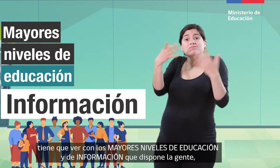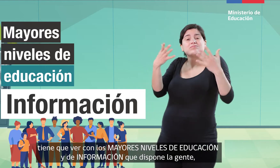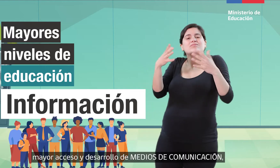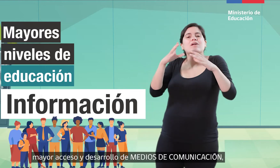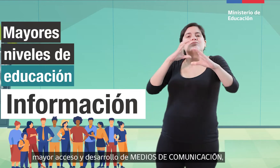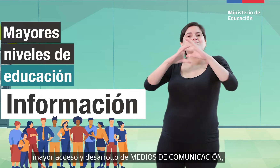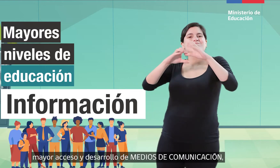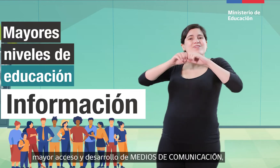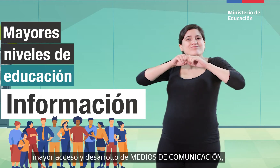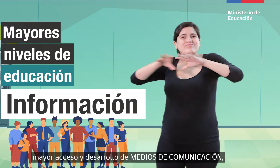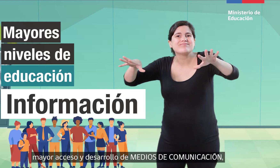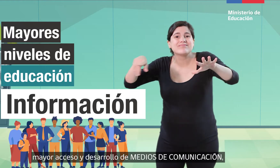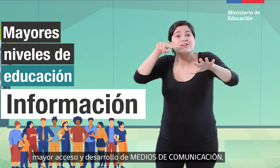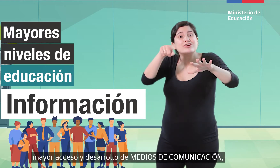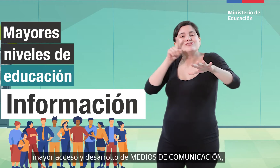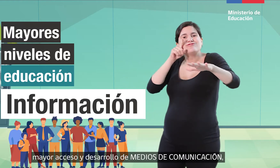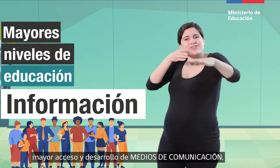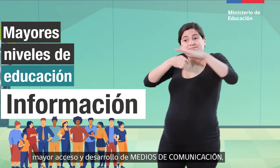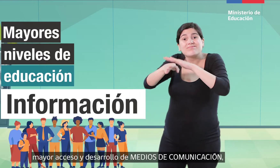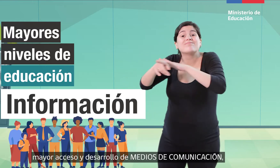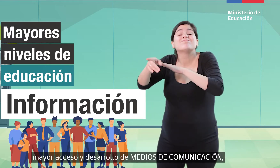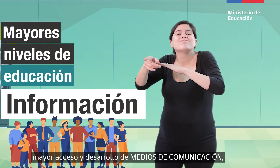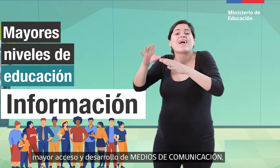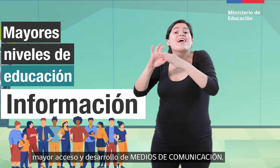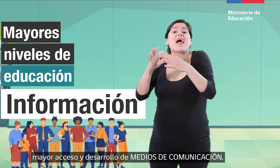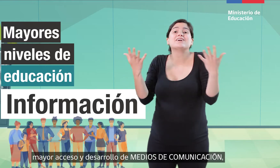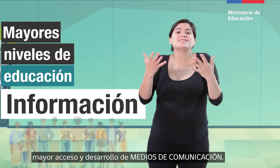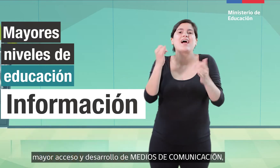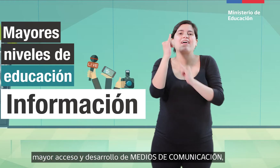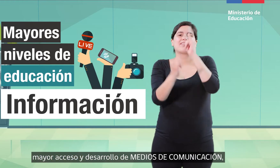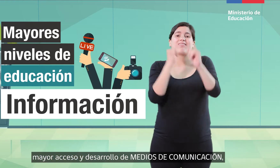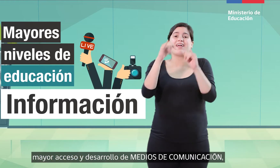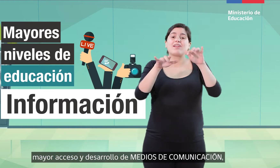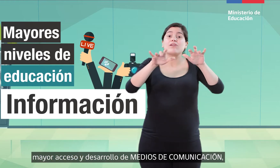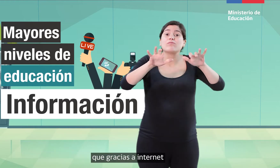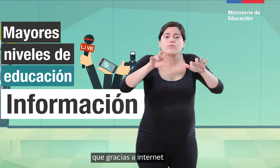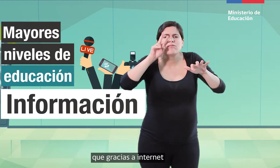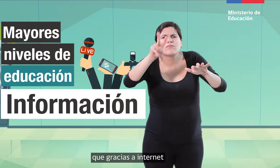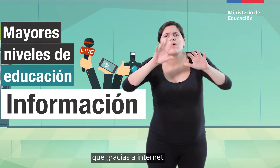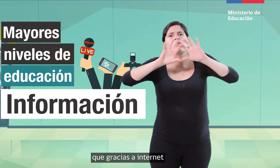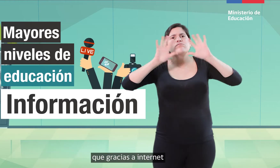mayor acceso y desarrollo de medios de comunicación que gracias a Internet